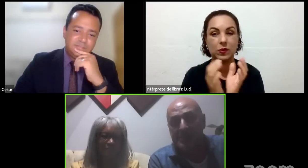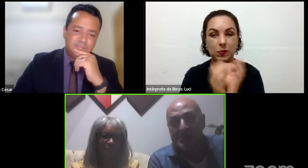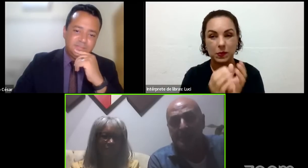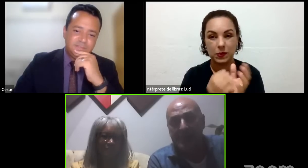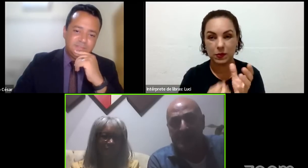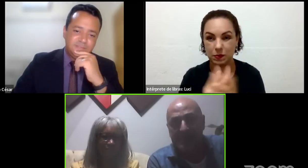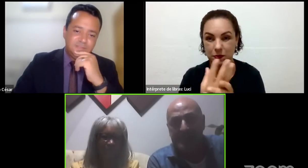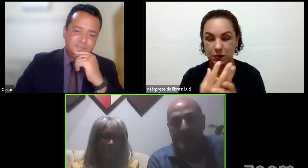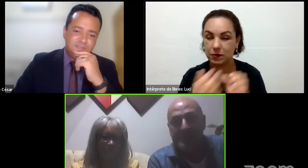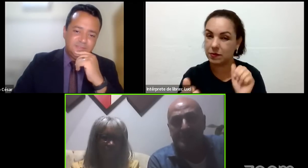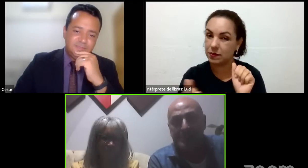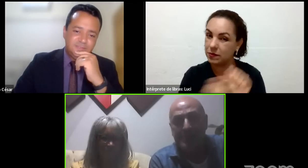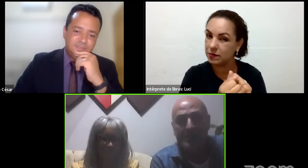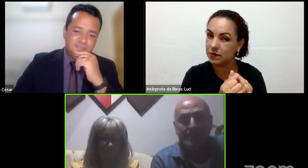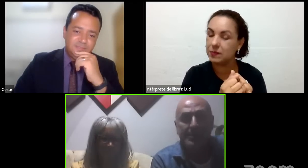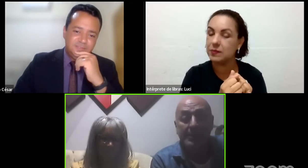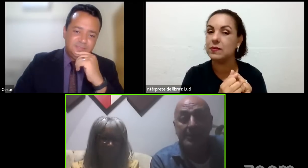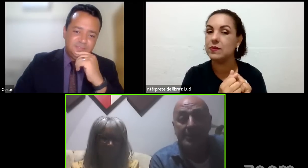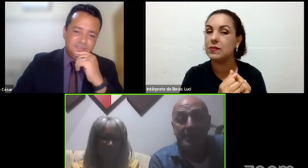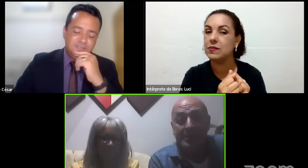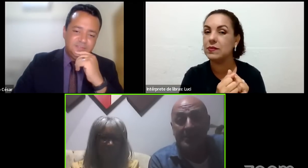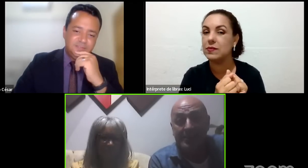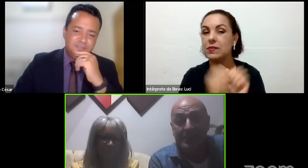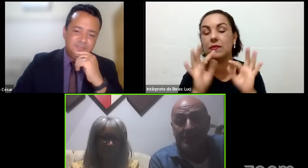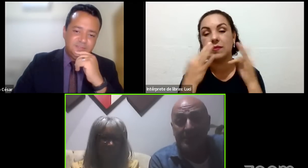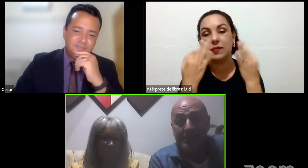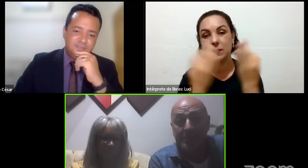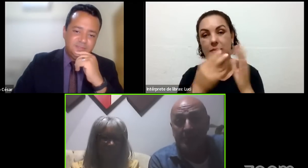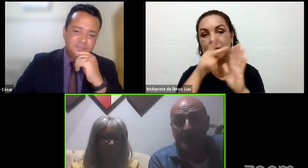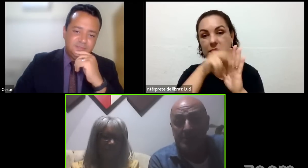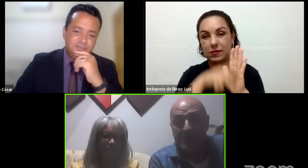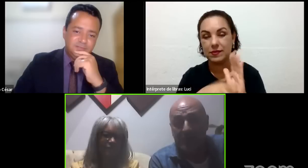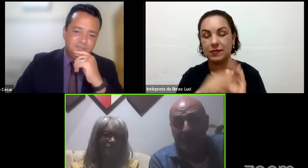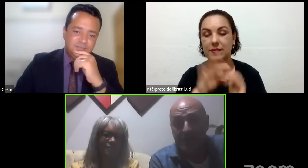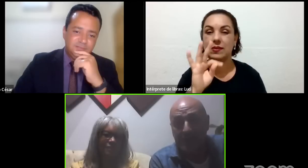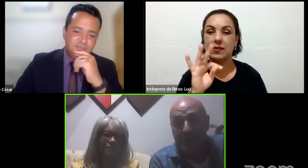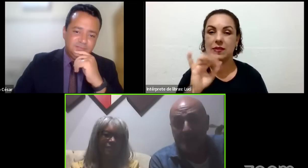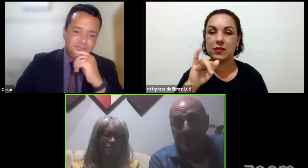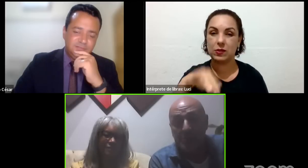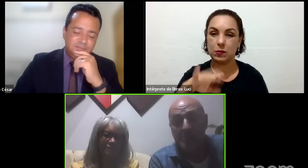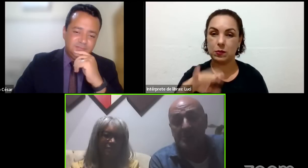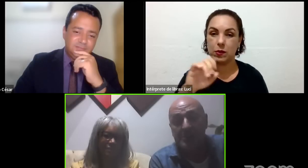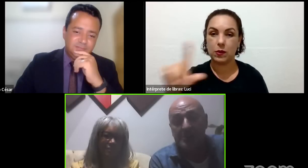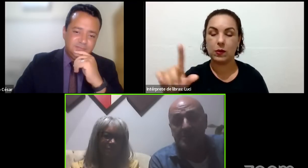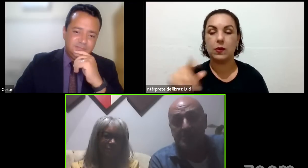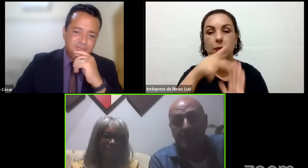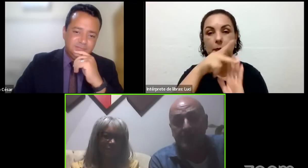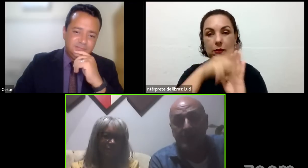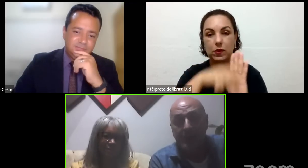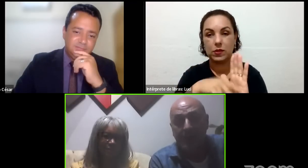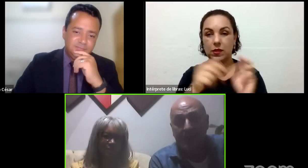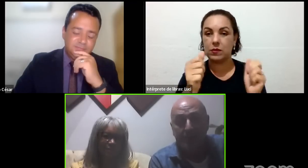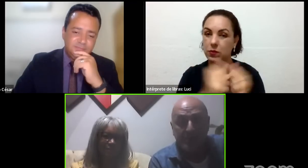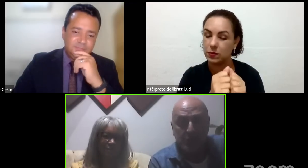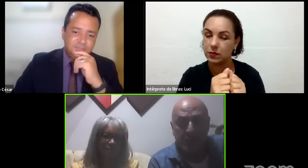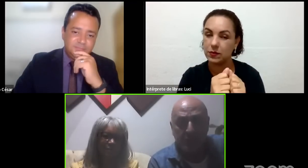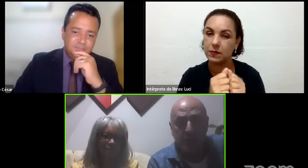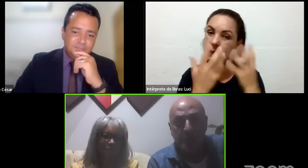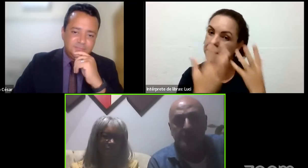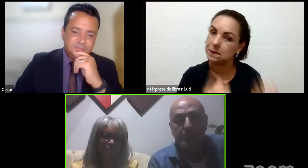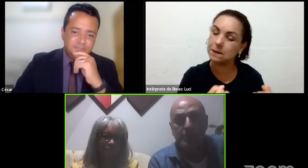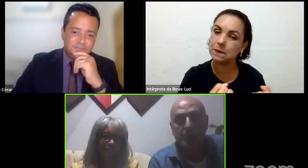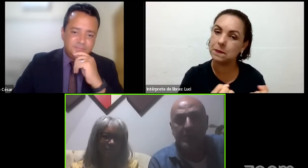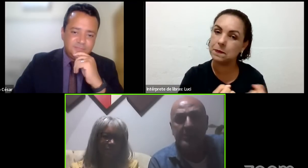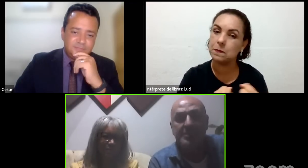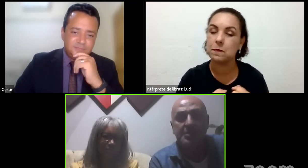aceitamos fazer parte dessa família, e uma coisa que chamou a nossa atenção é que a pessoa